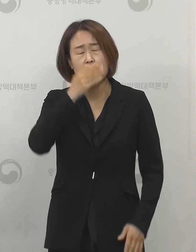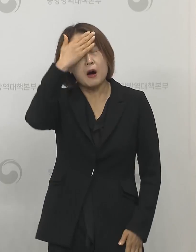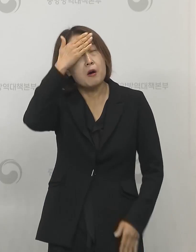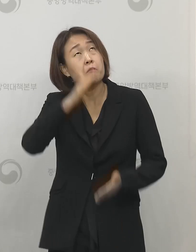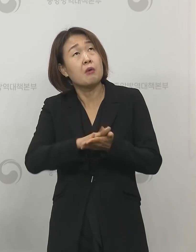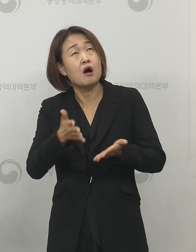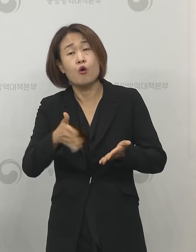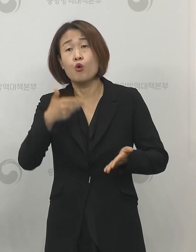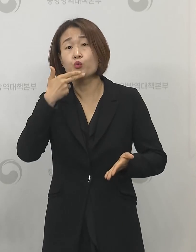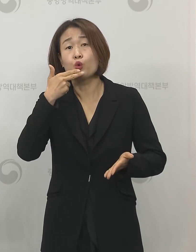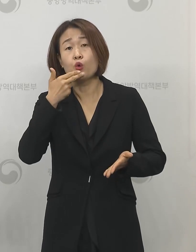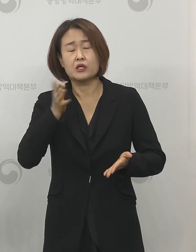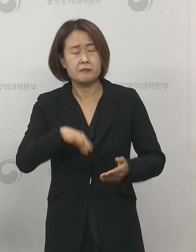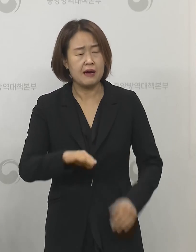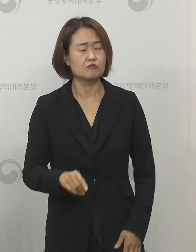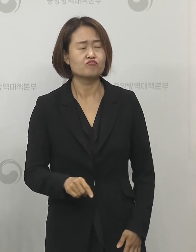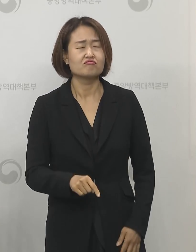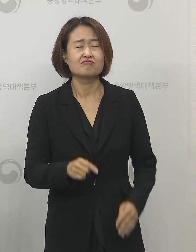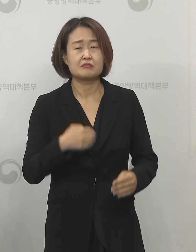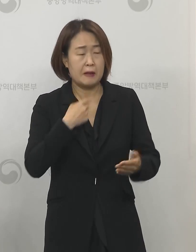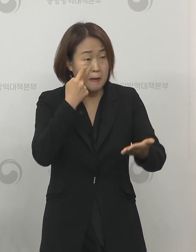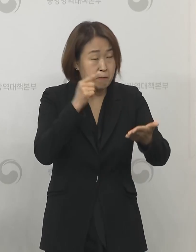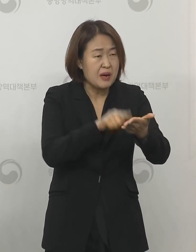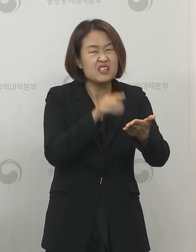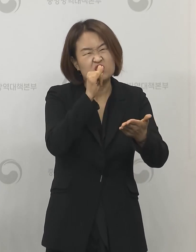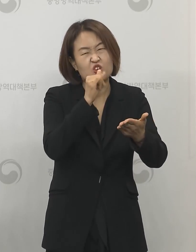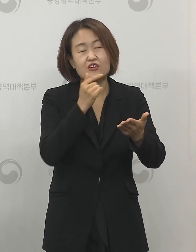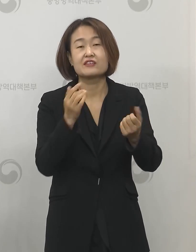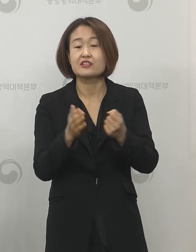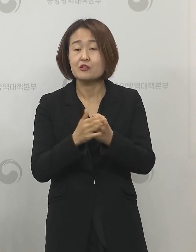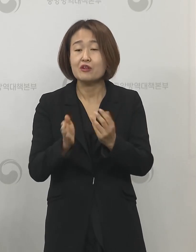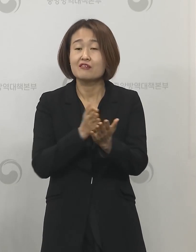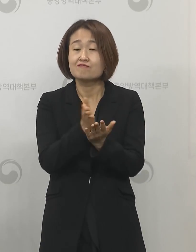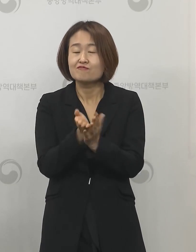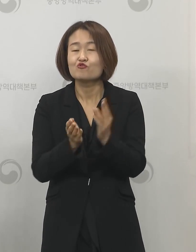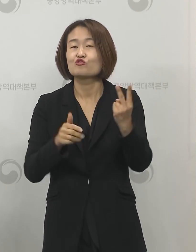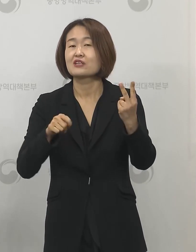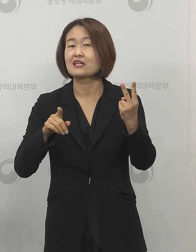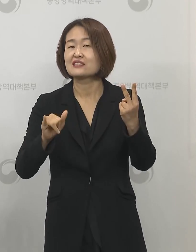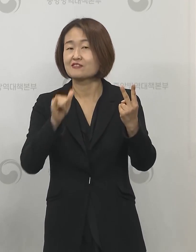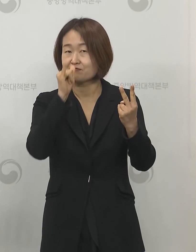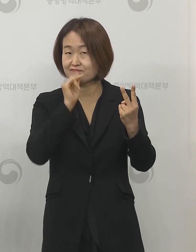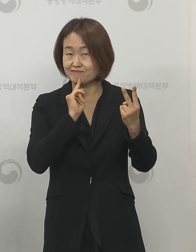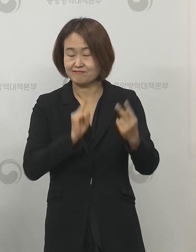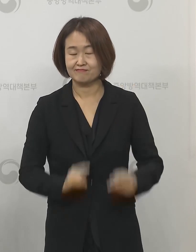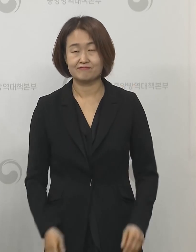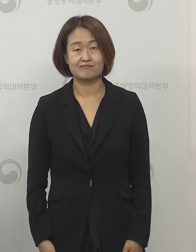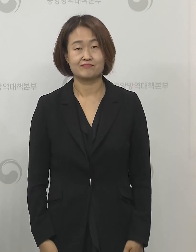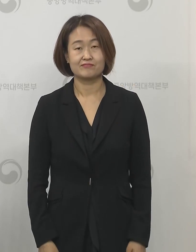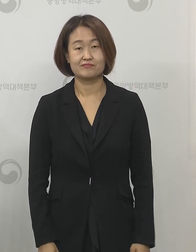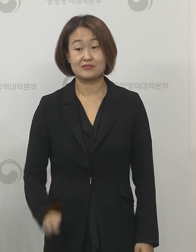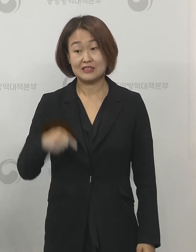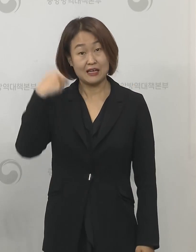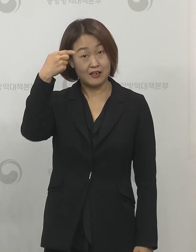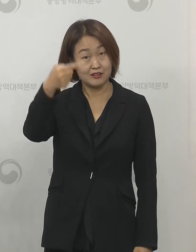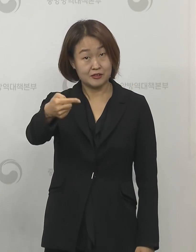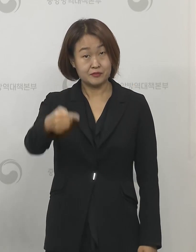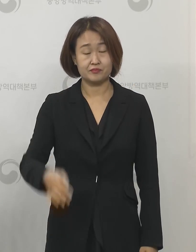확인되는 그런 사례 두 가지 유형이 지금 다 있는 그런 상황입니다 네 다음 질문입니다